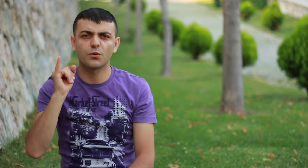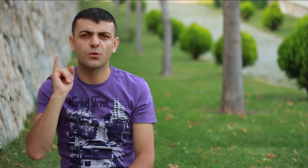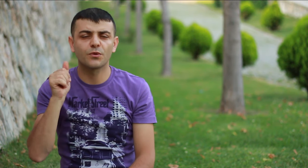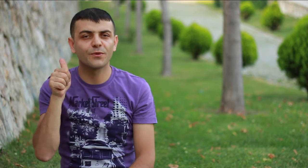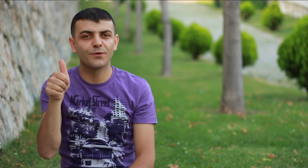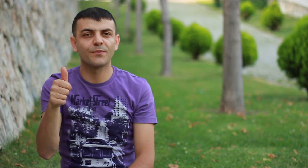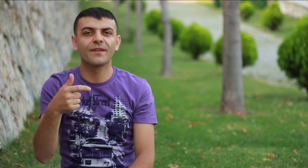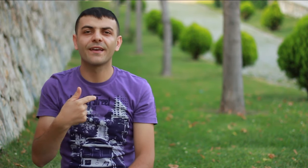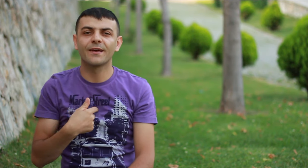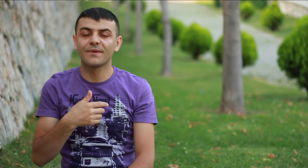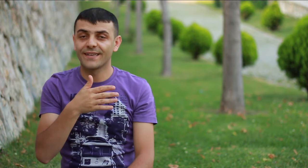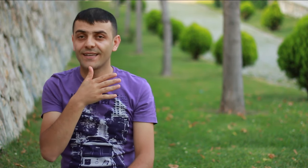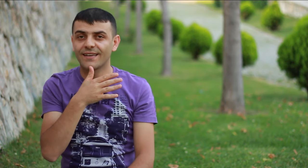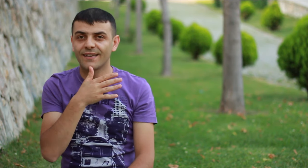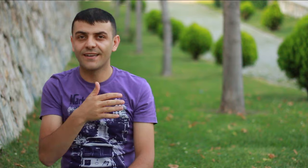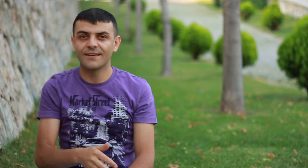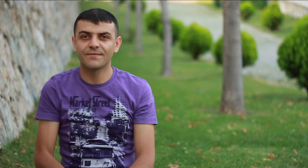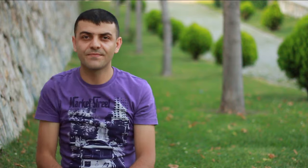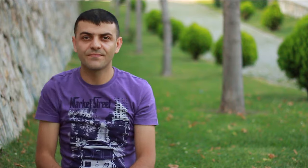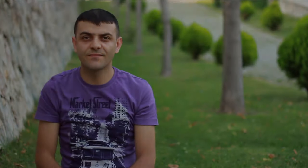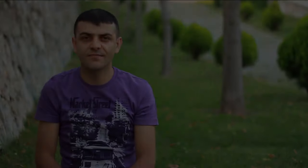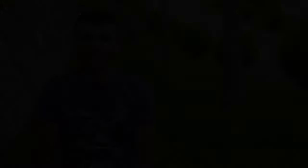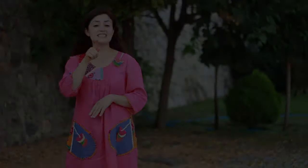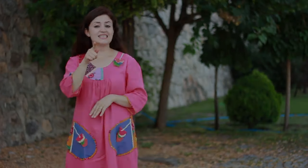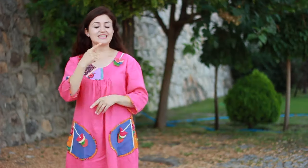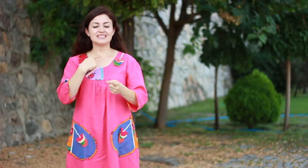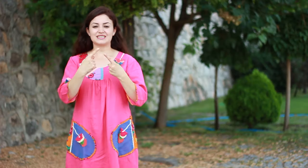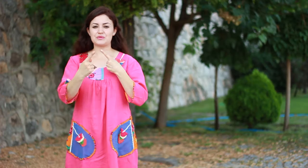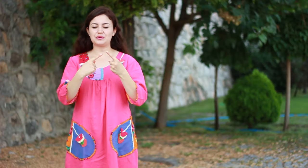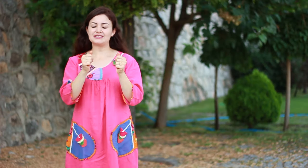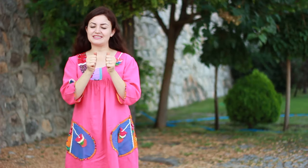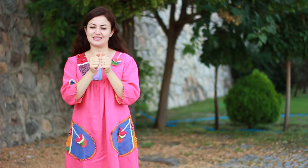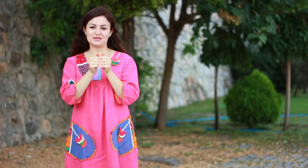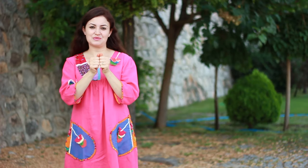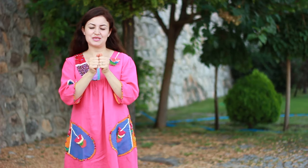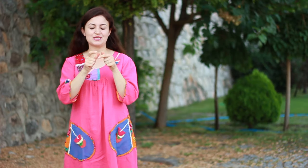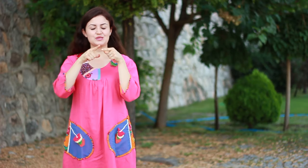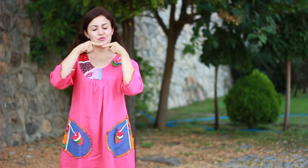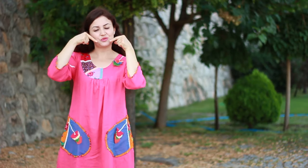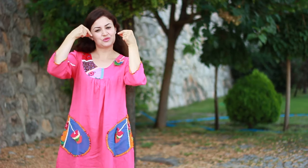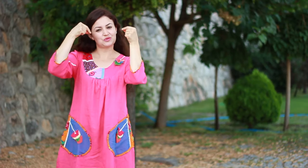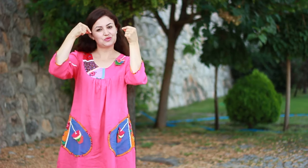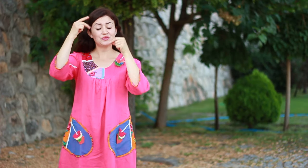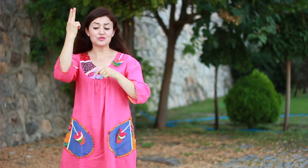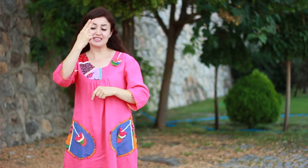kötü günümde bile Seninle biz ikimiz mutluluğun